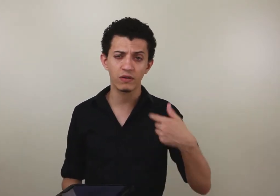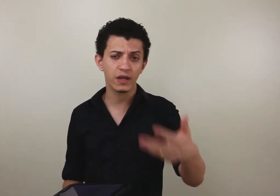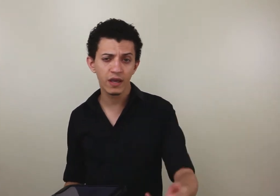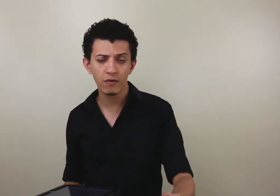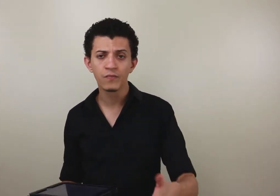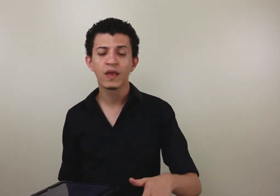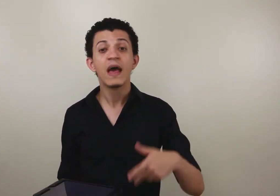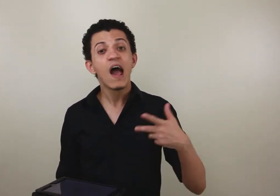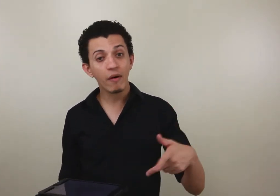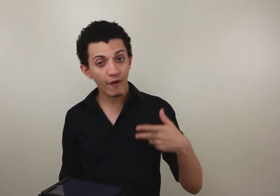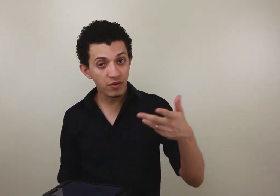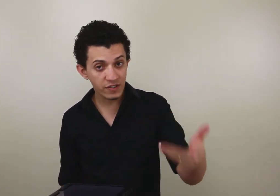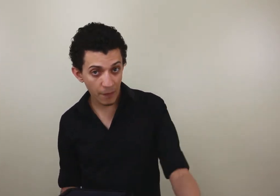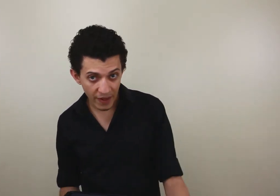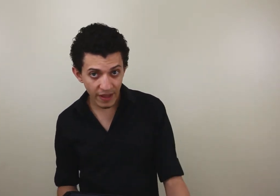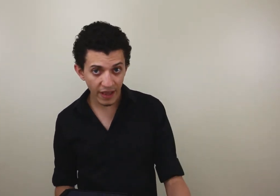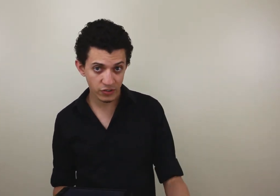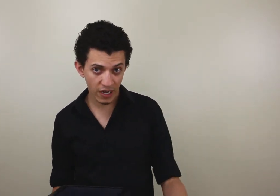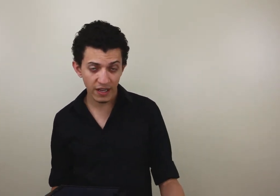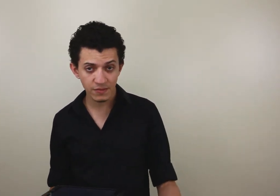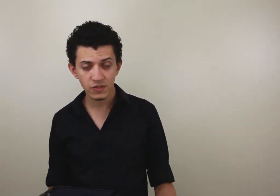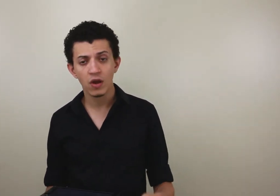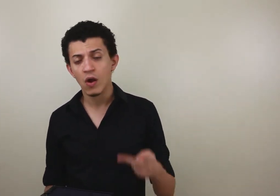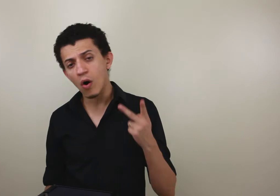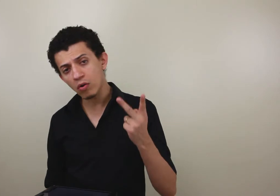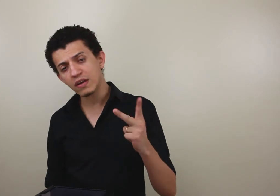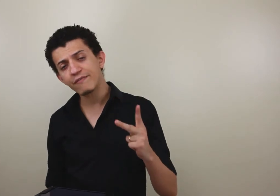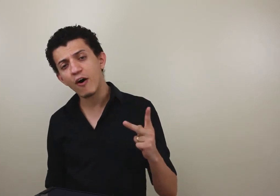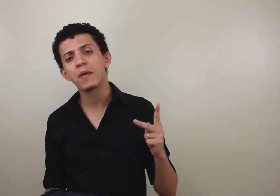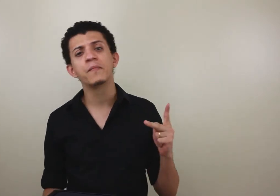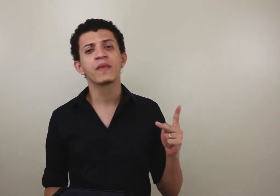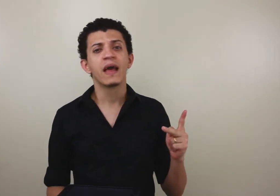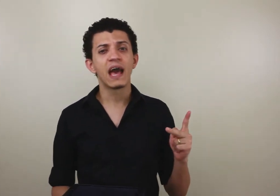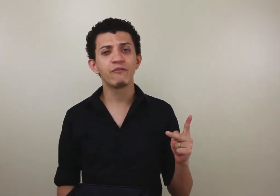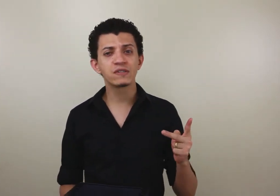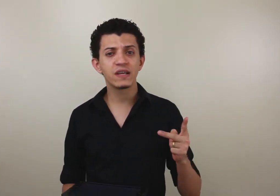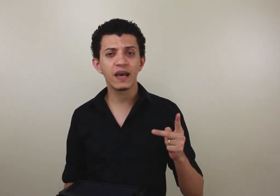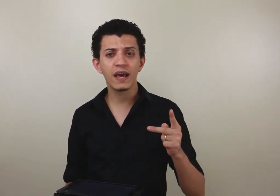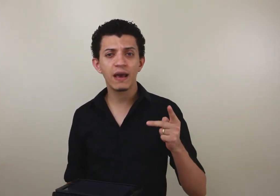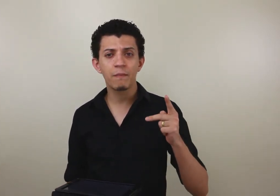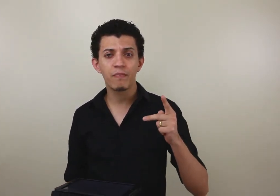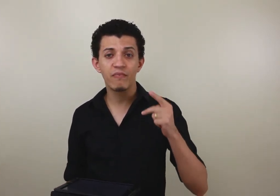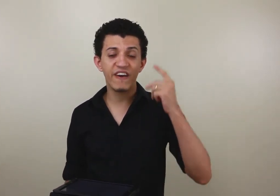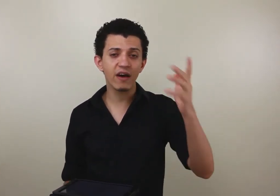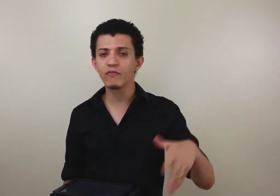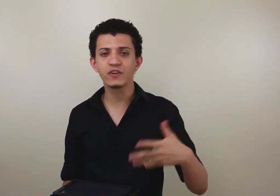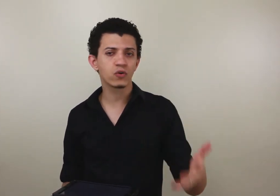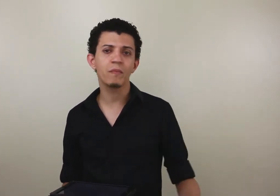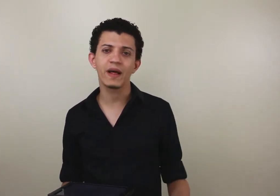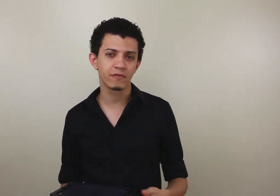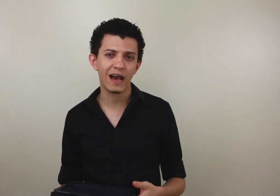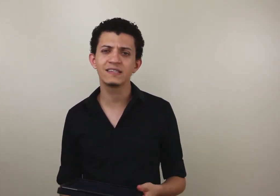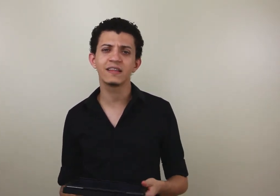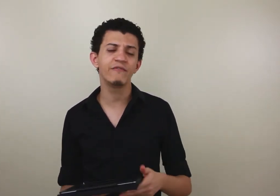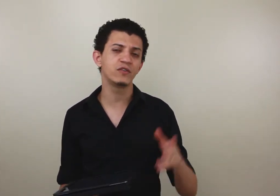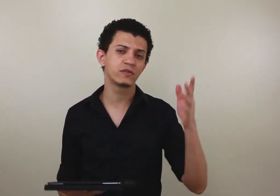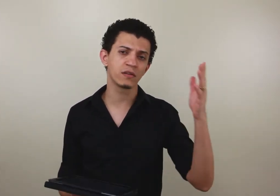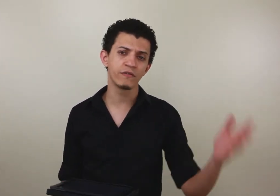sinal daquilo. É uma forma de você aprender regionalismos. Outra forma é você ver o vídeo completo. Aí você tem vídeo, tanto no